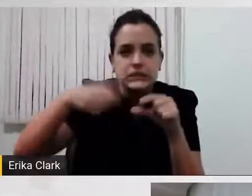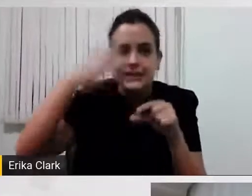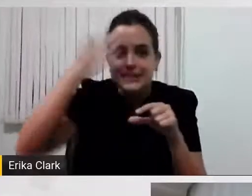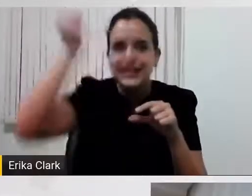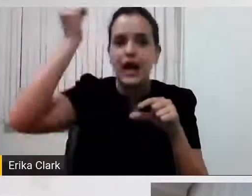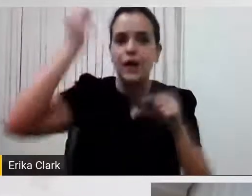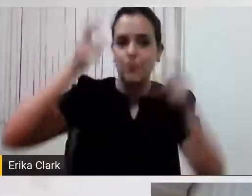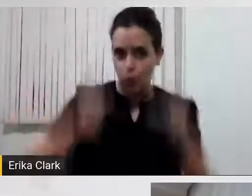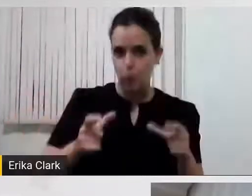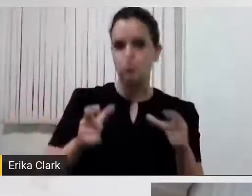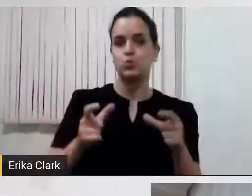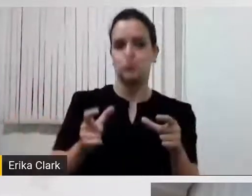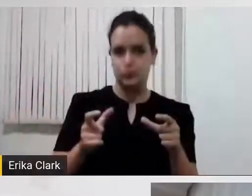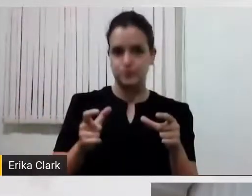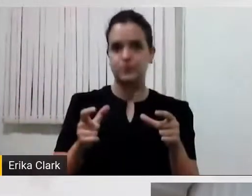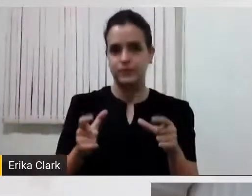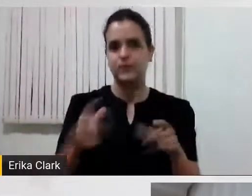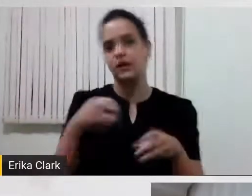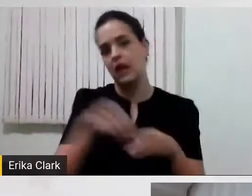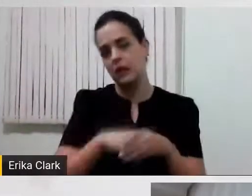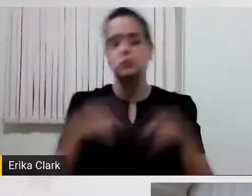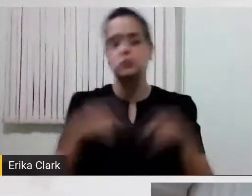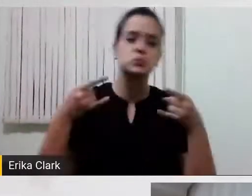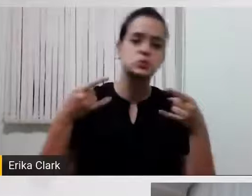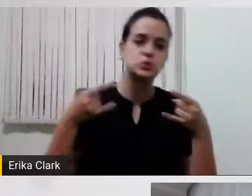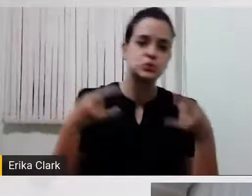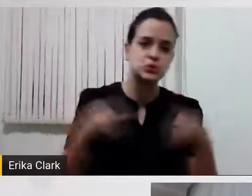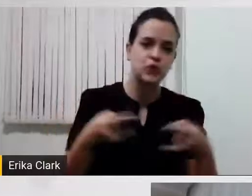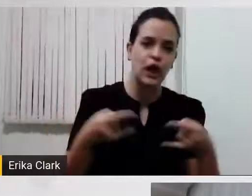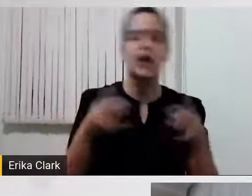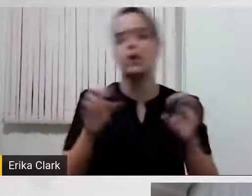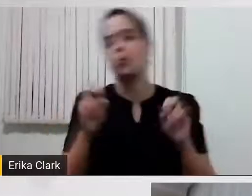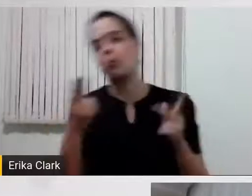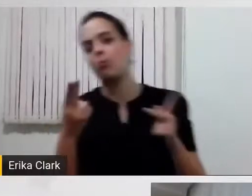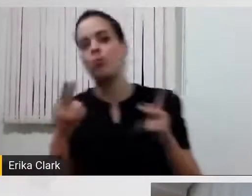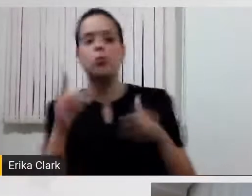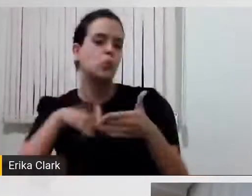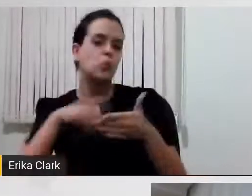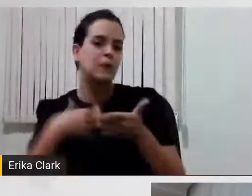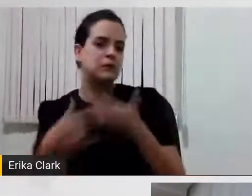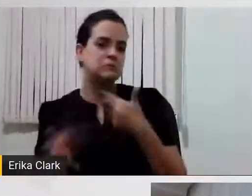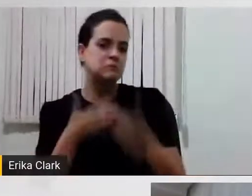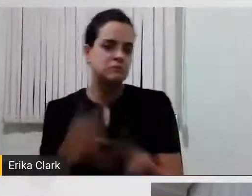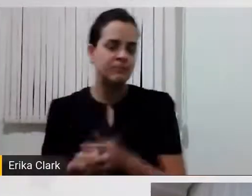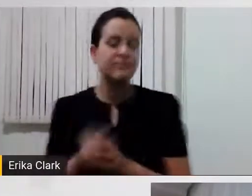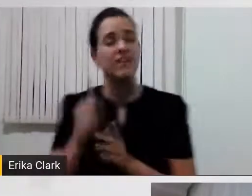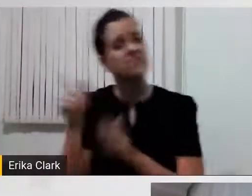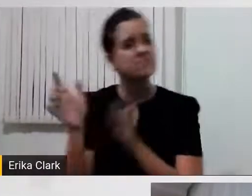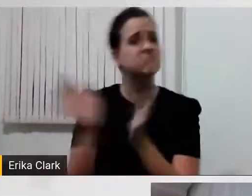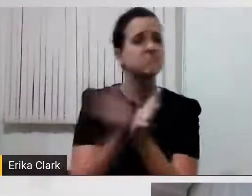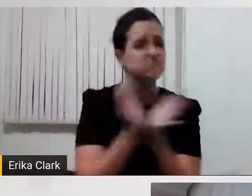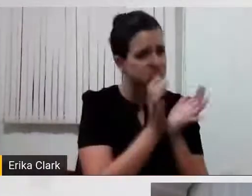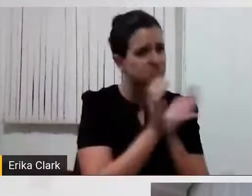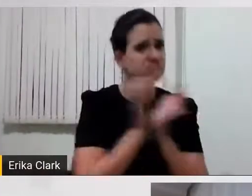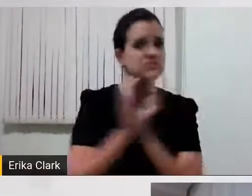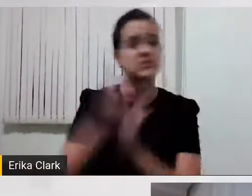documento, do talão de cheque, etc. Então, são essas questões, assim, do dia a dia. Sim,